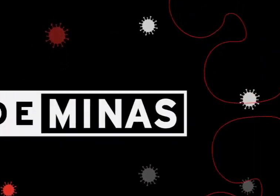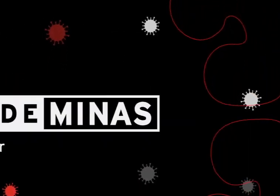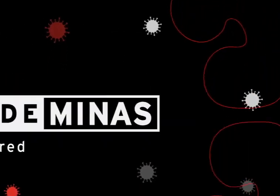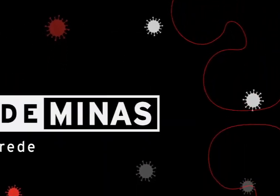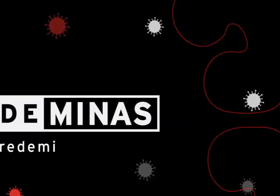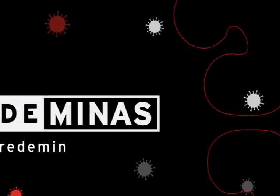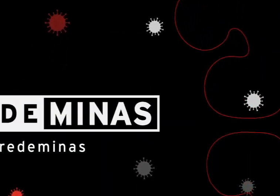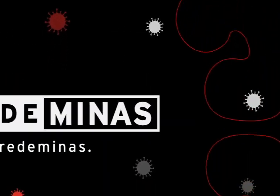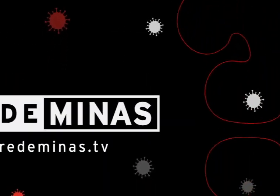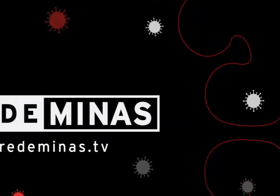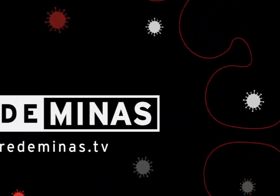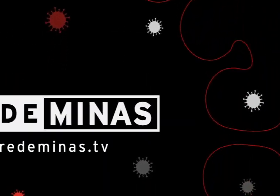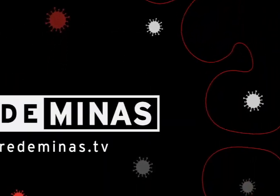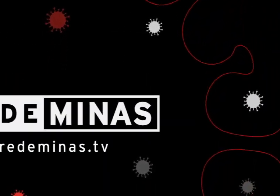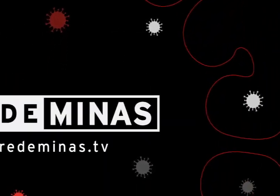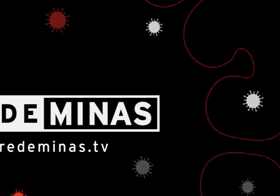Minas diferente,